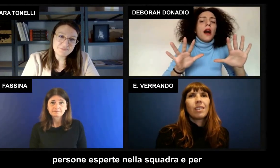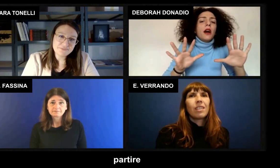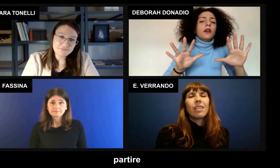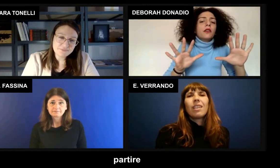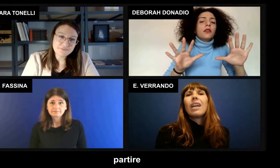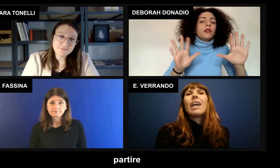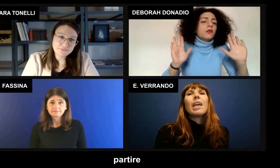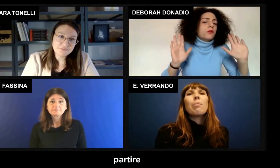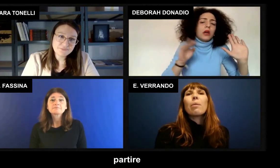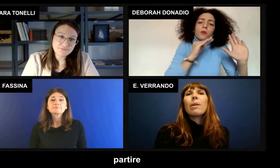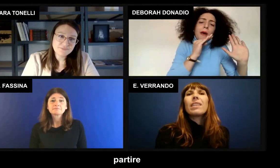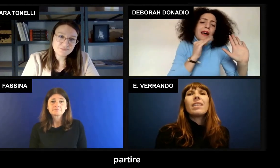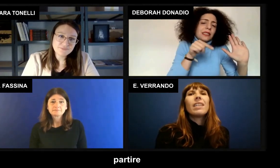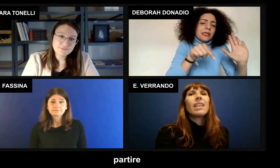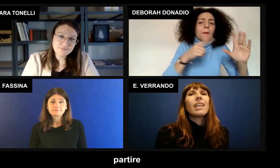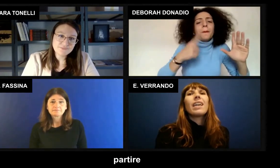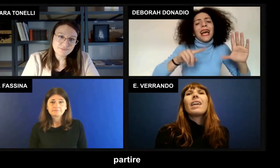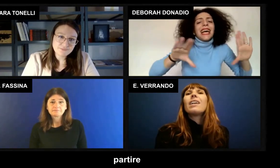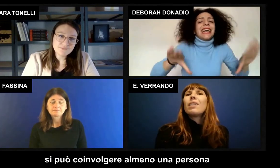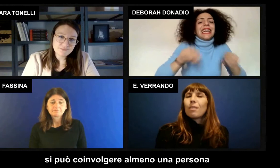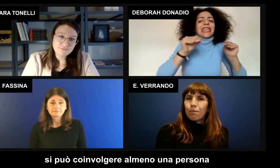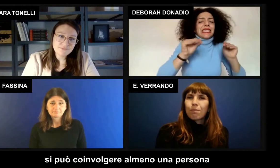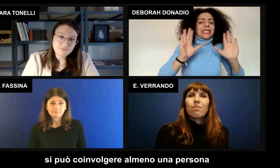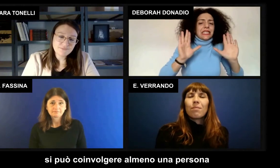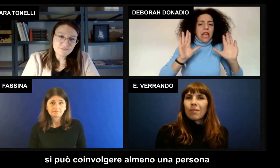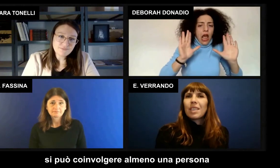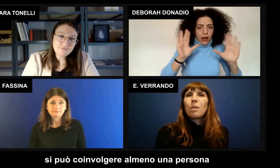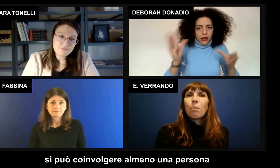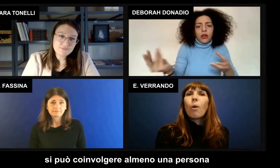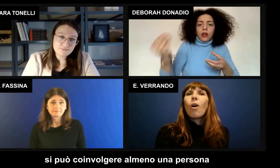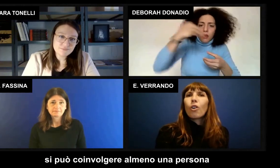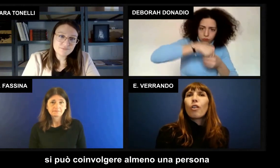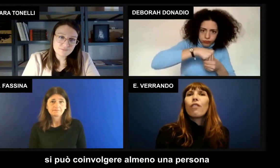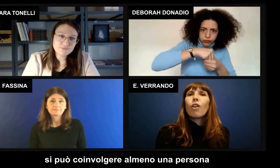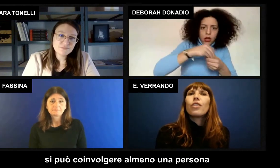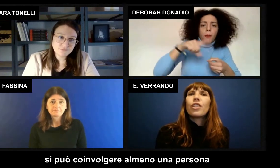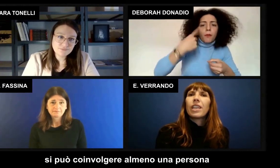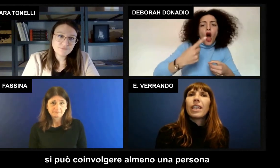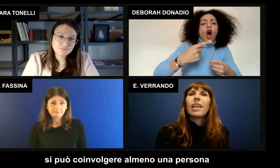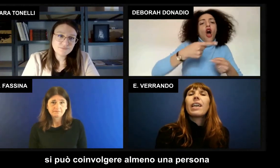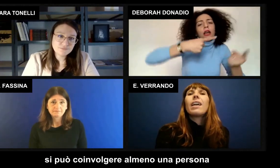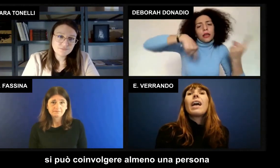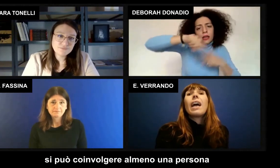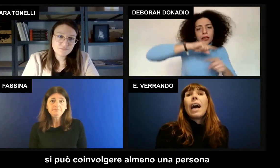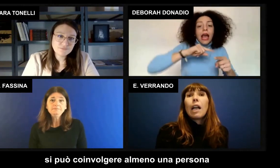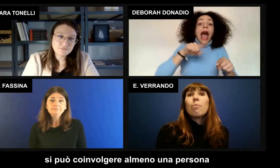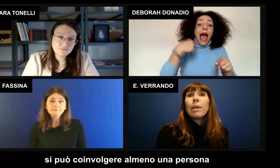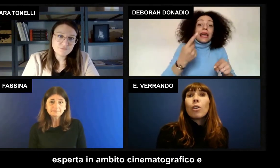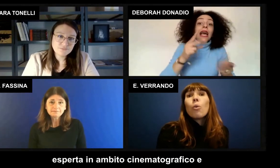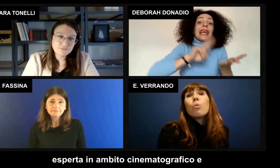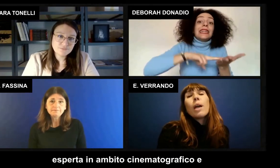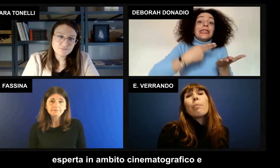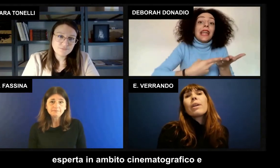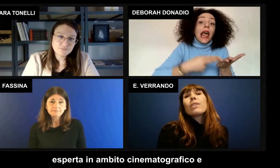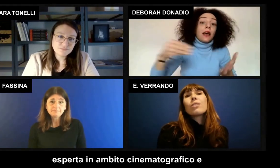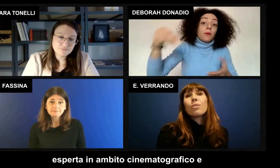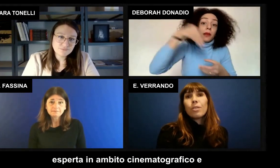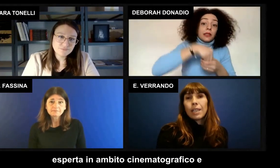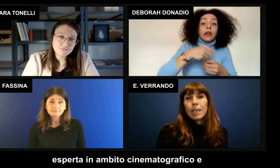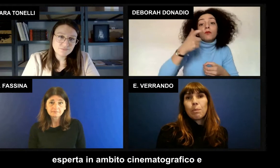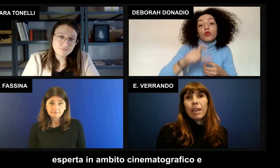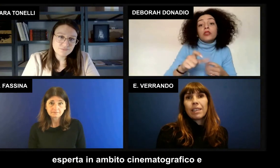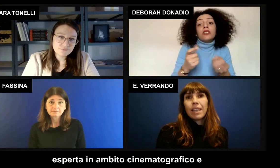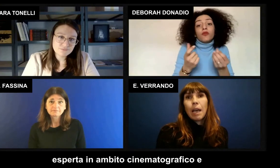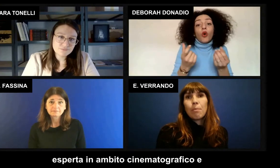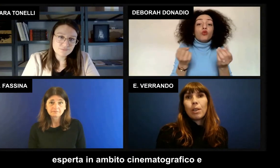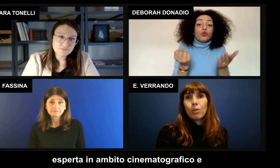e per partire si può coinvolgere almeno una persona